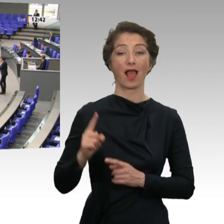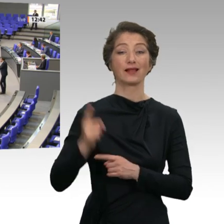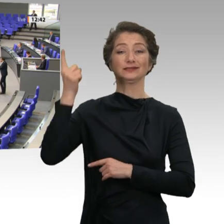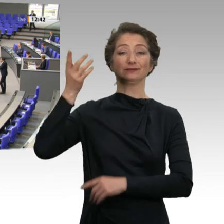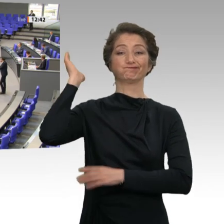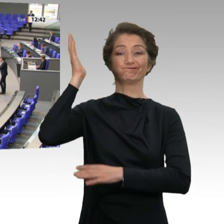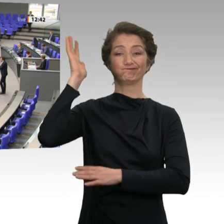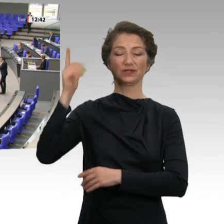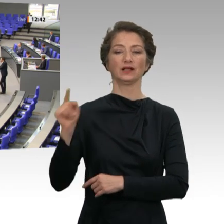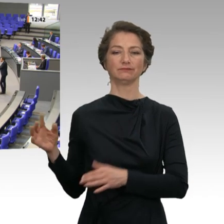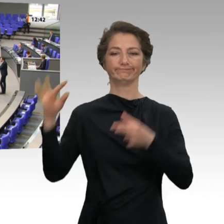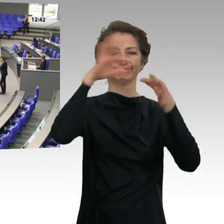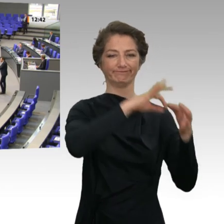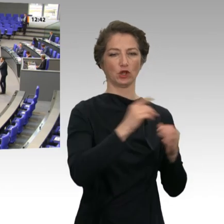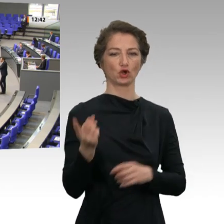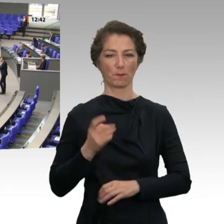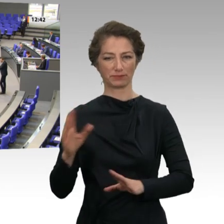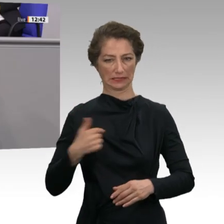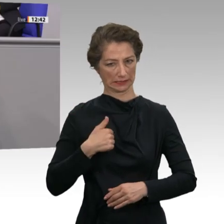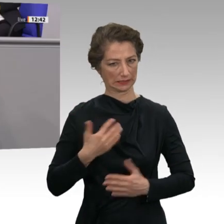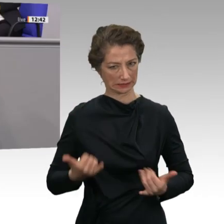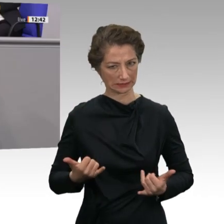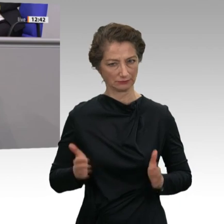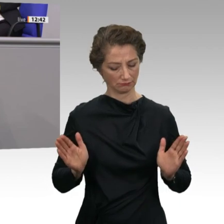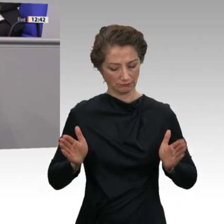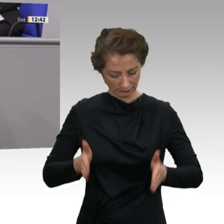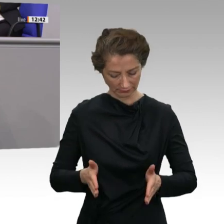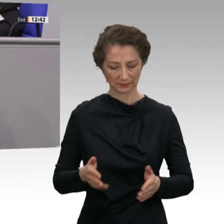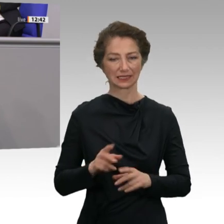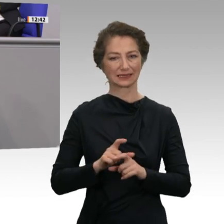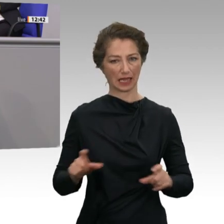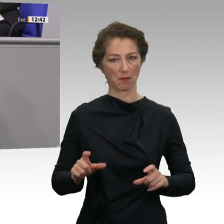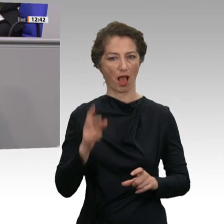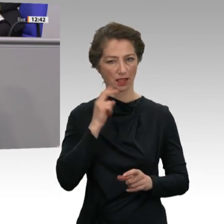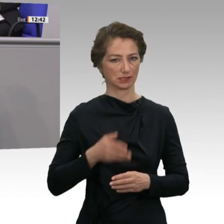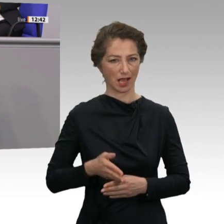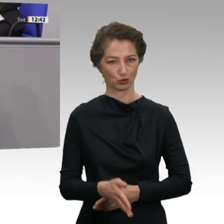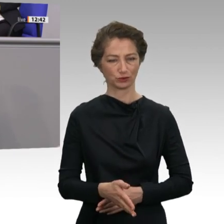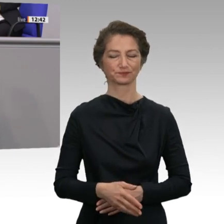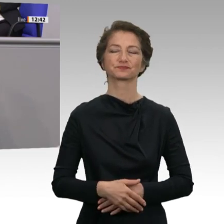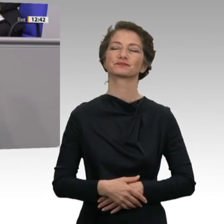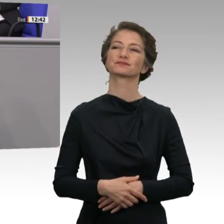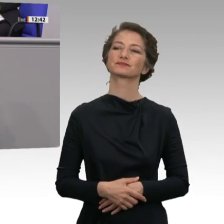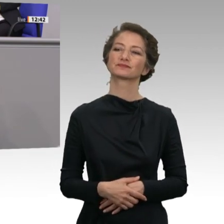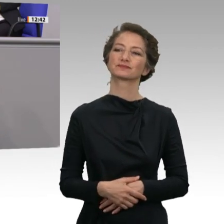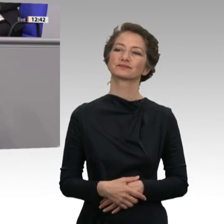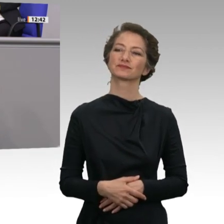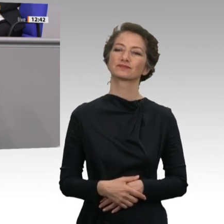will ich mich auf das Thema Altersarmut konzentrieren und hier mehr über den Elefant im Raum reden, nämlich